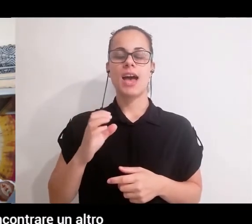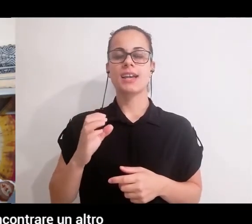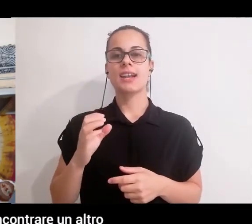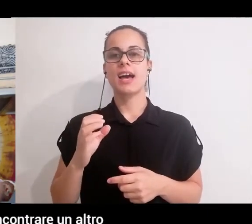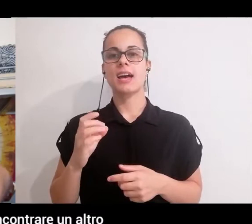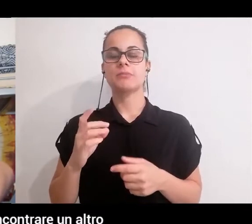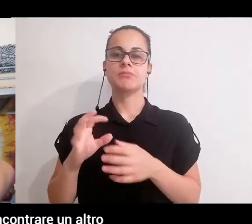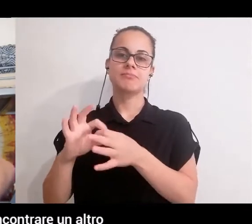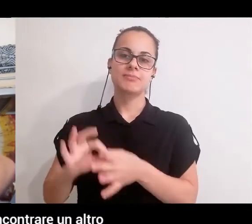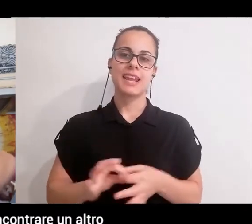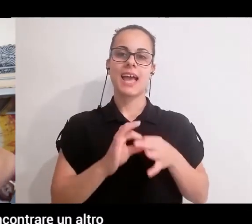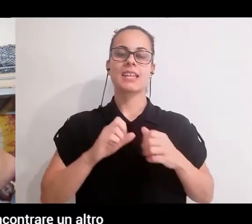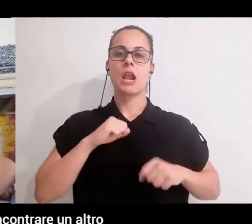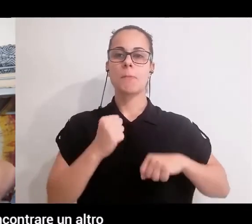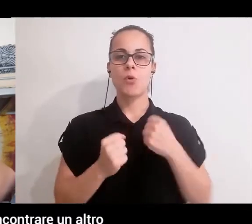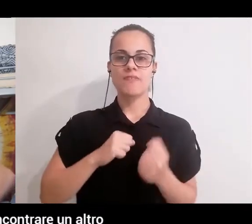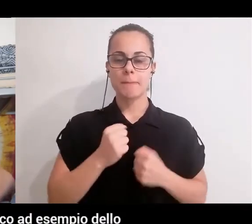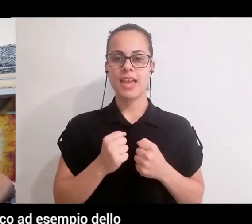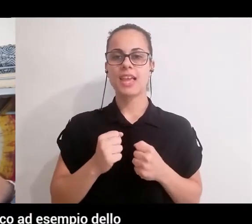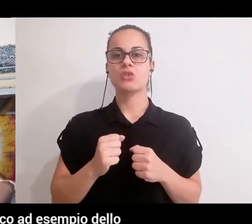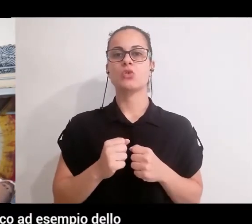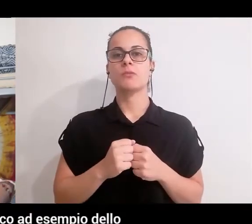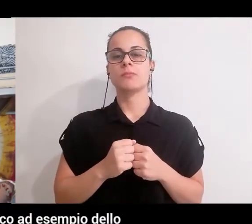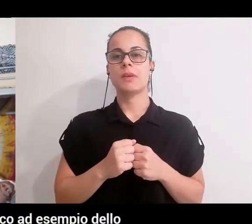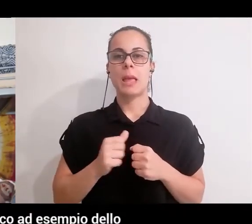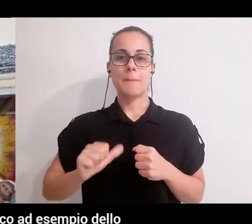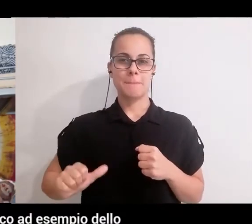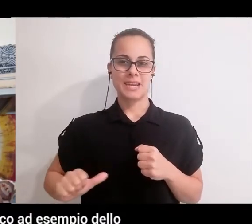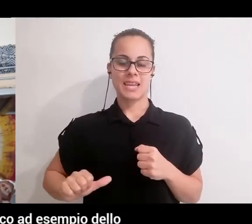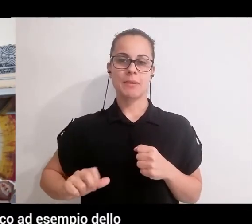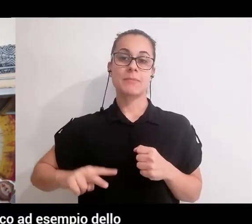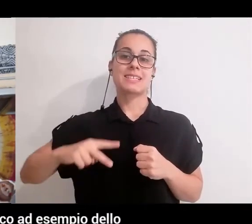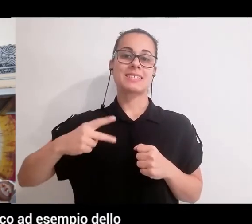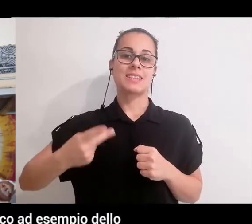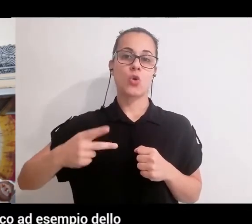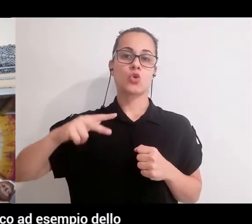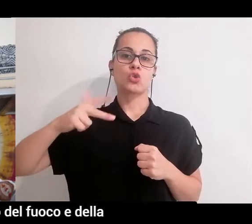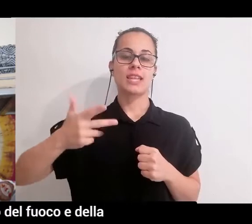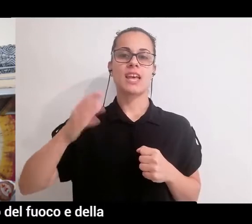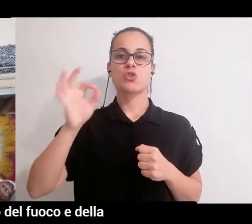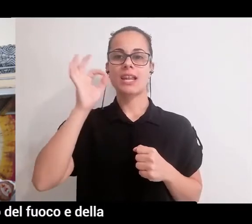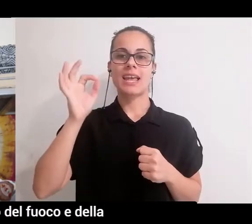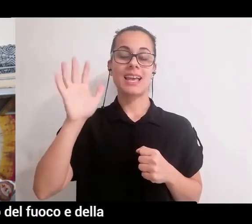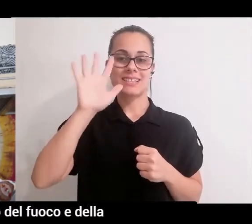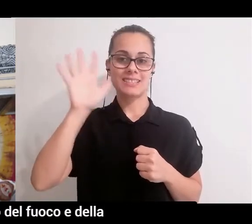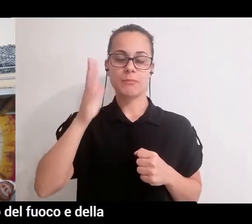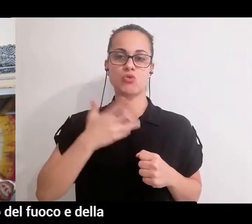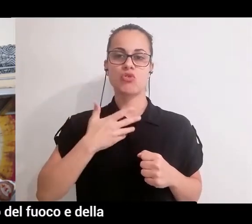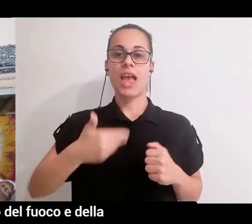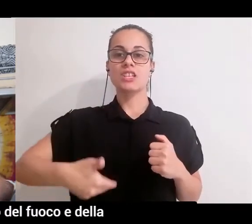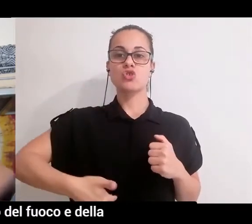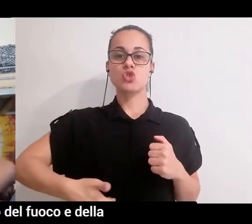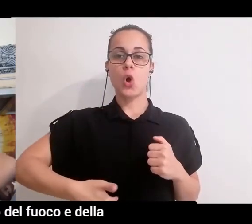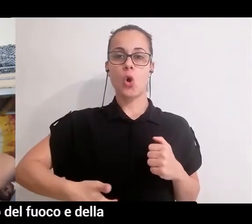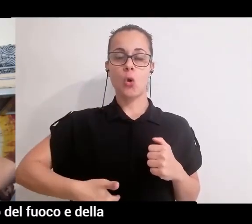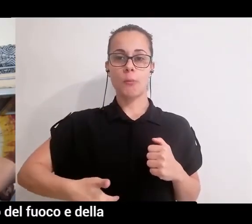e andando su vanno a incontrare un altro centro energetico che è il centro energetico ad esempio dello stomaco, Manipura Chaka che